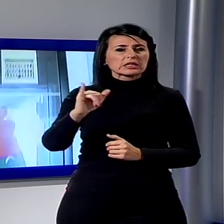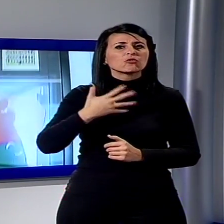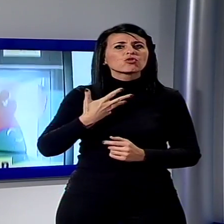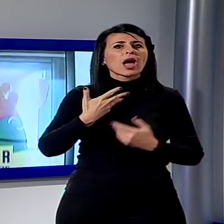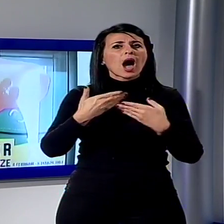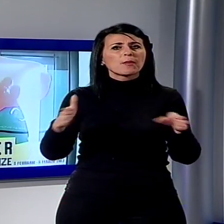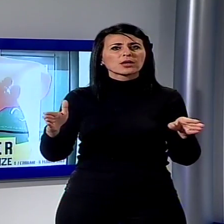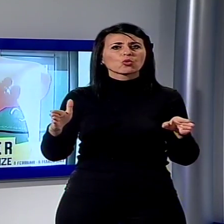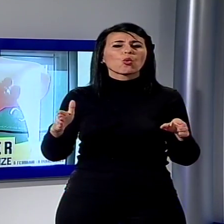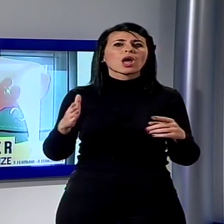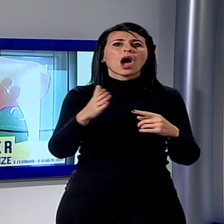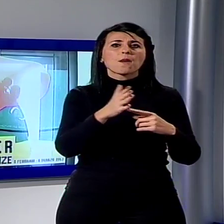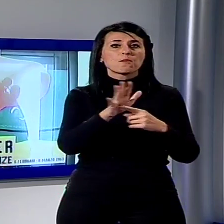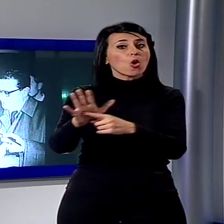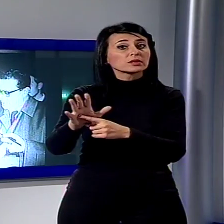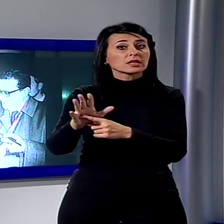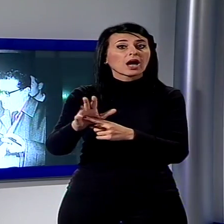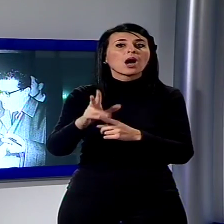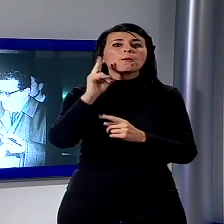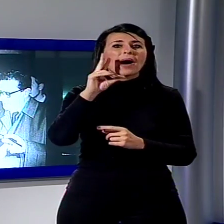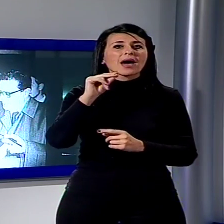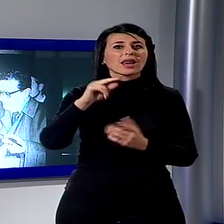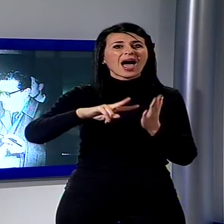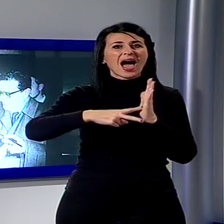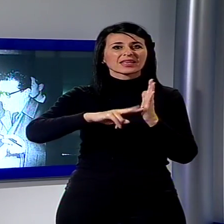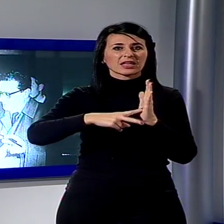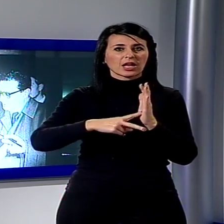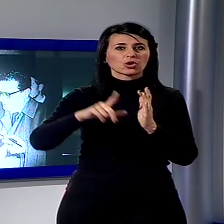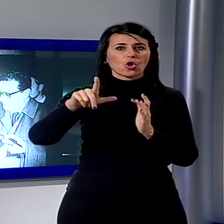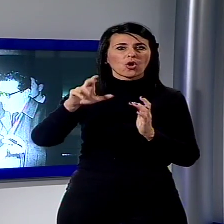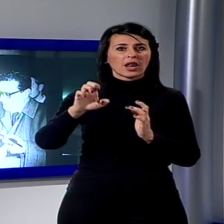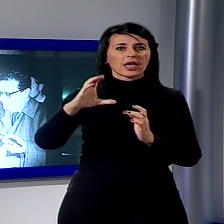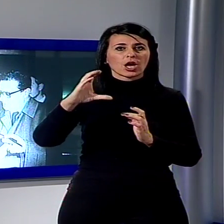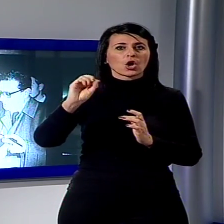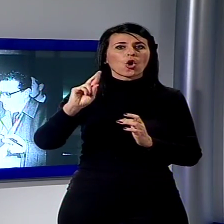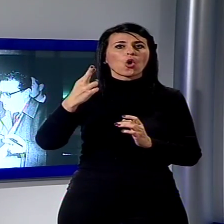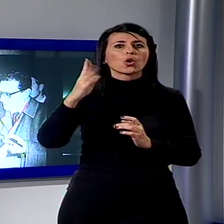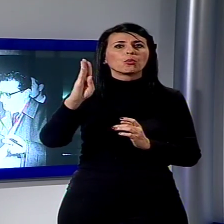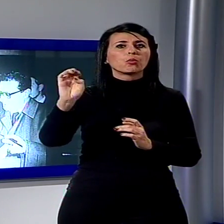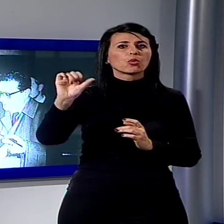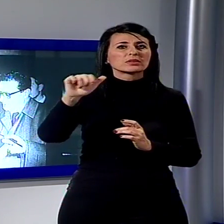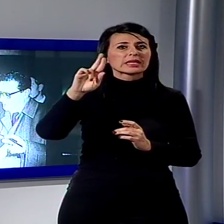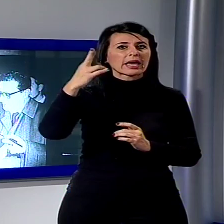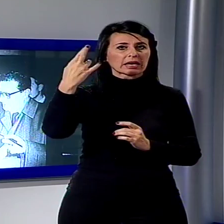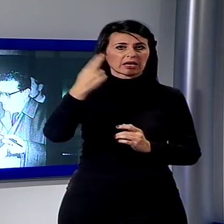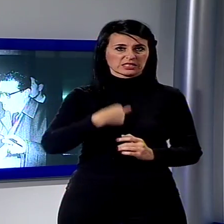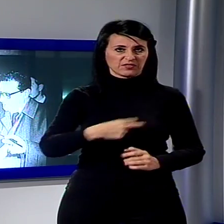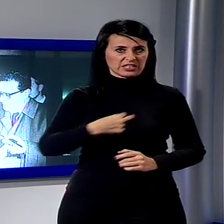Corbusier, fortemente voluta da Carlo Ludovico Ragghianti e da lui progettata già a partire dagli anni 50. Per